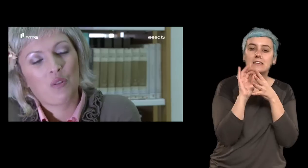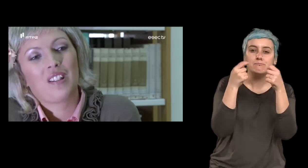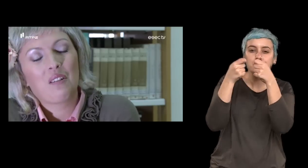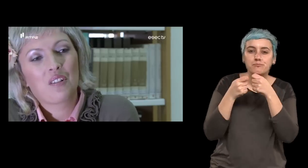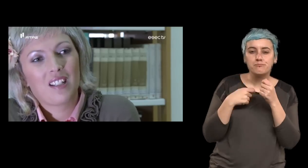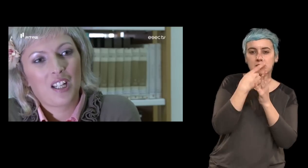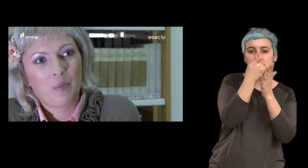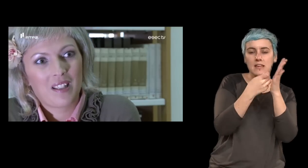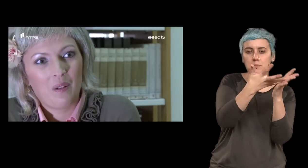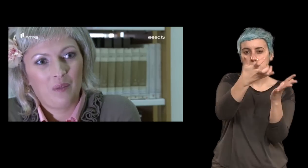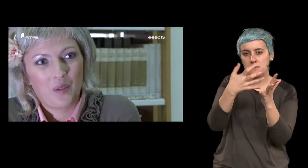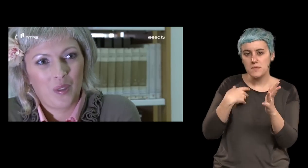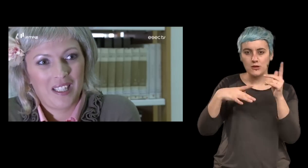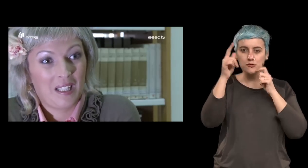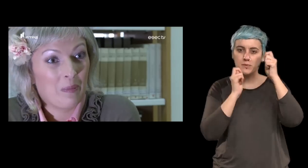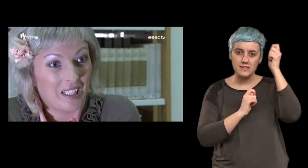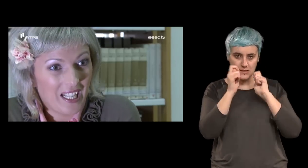meus desenhos que seja a expressão o sorriso a simpatia